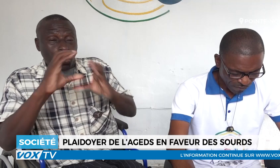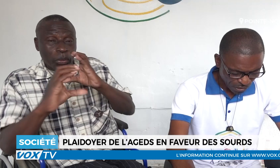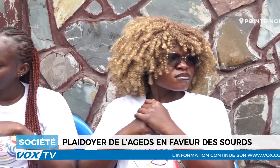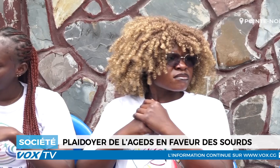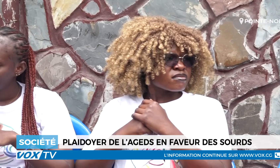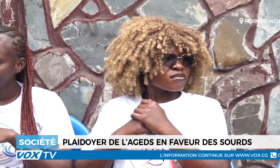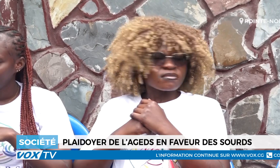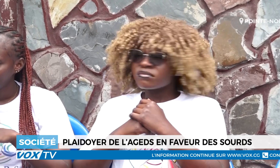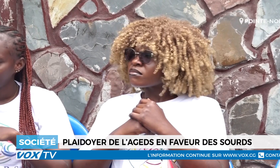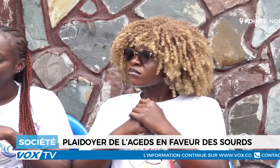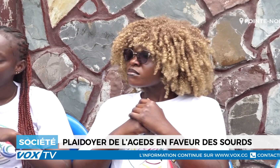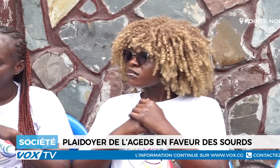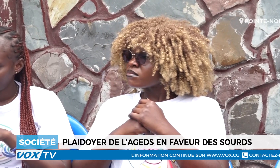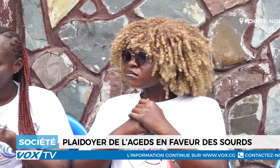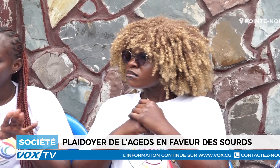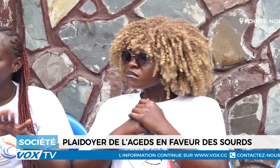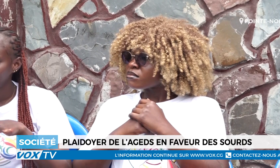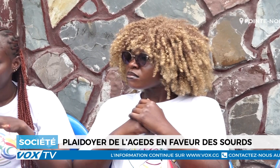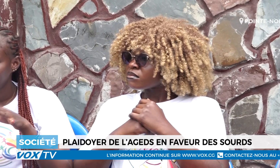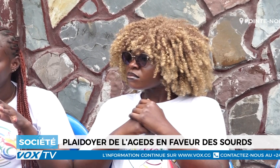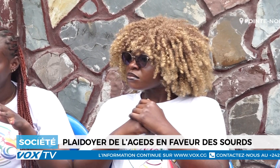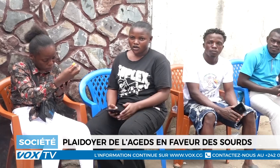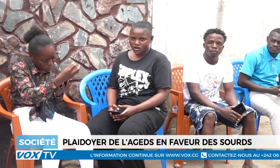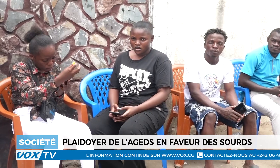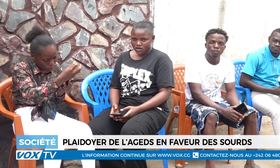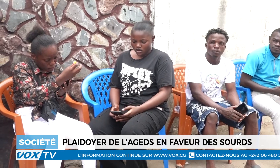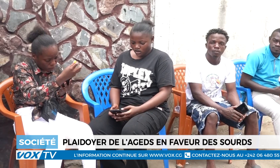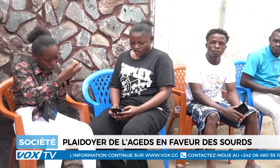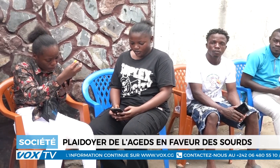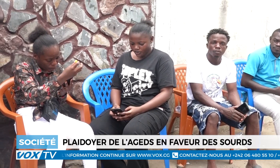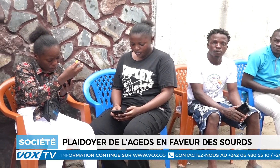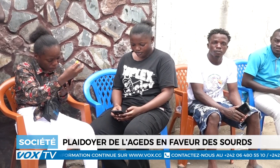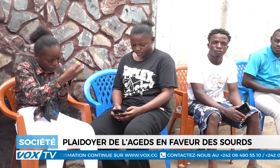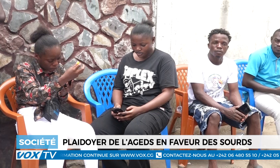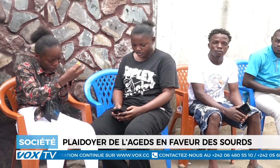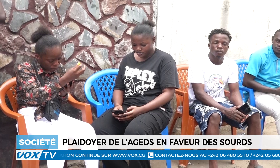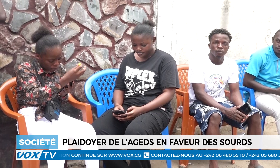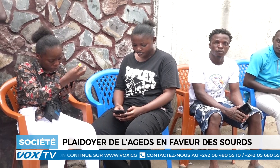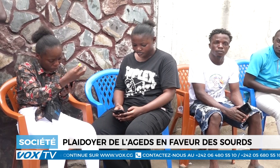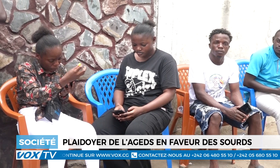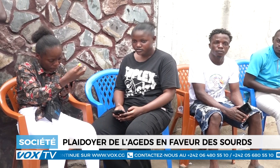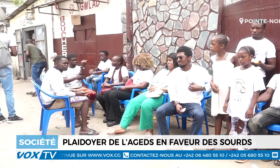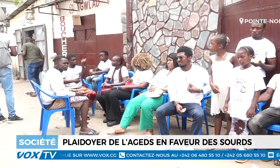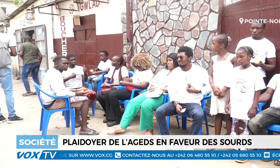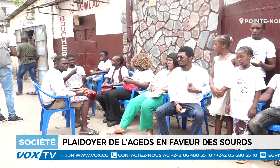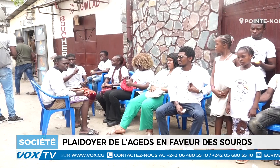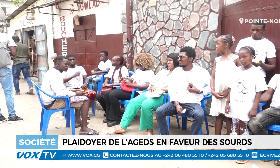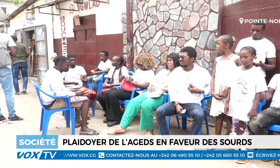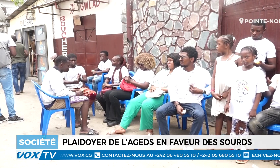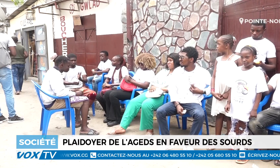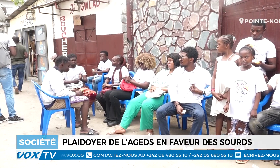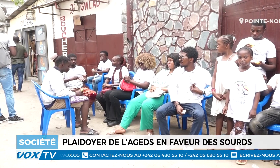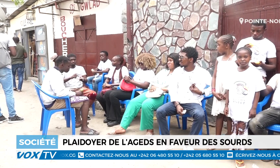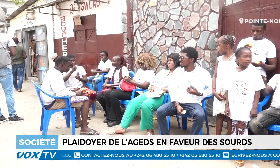avec le médecin traitant, la non-participation des femmes sourdes au processus de développement social,